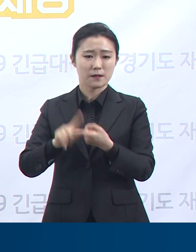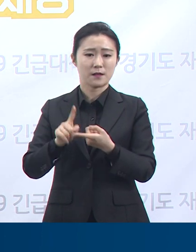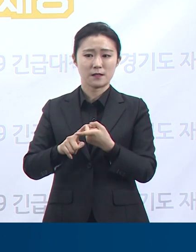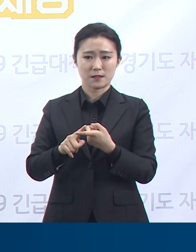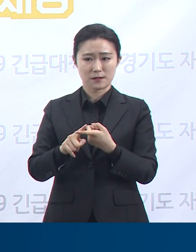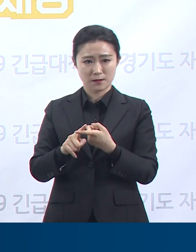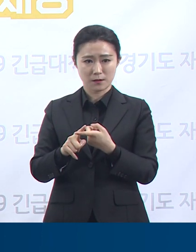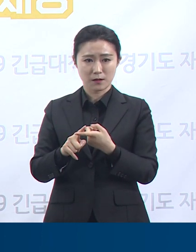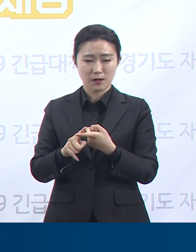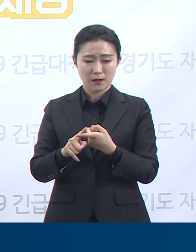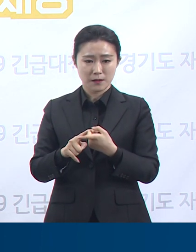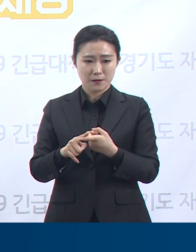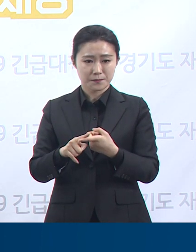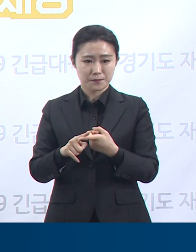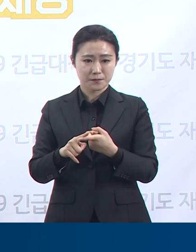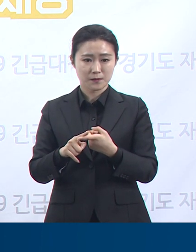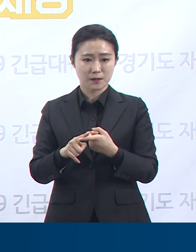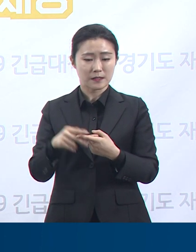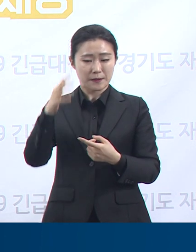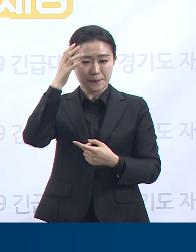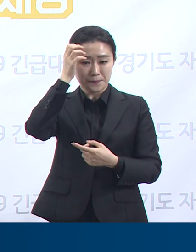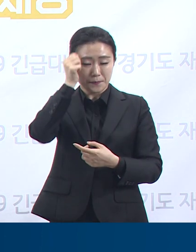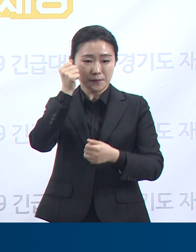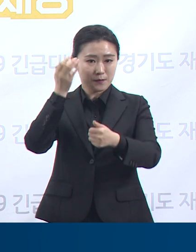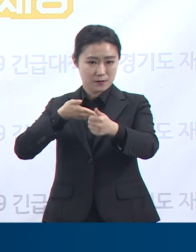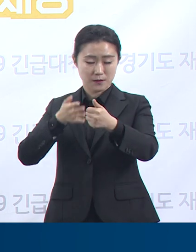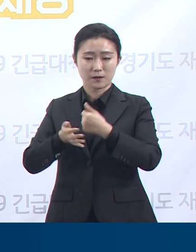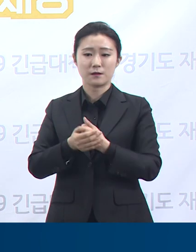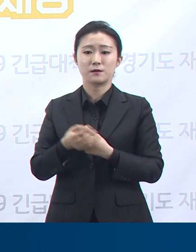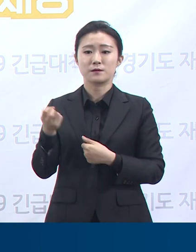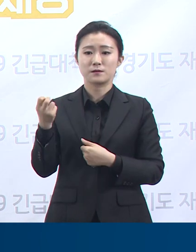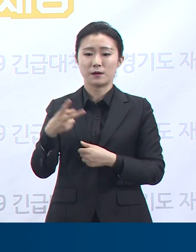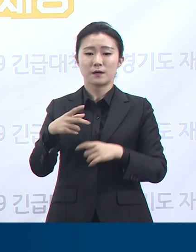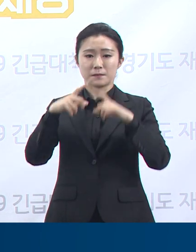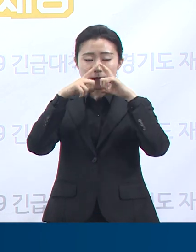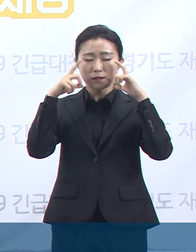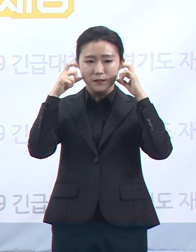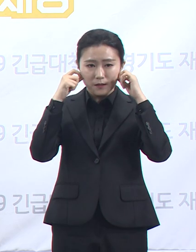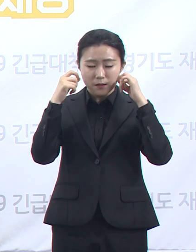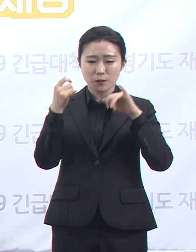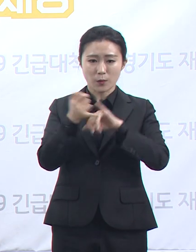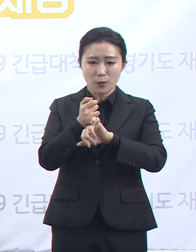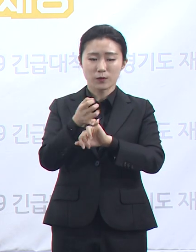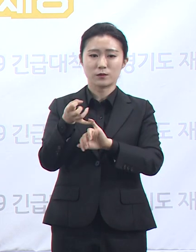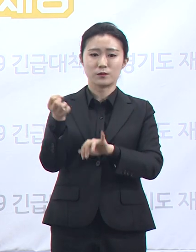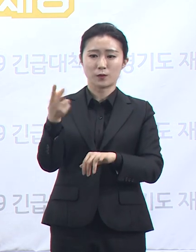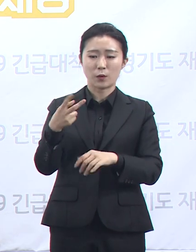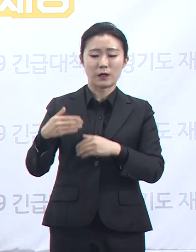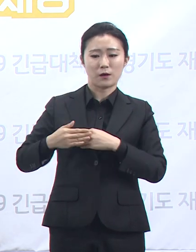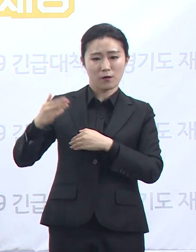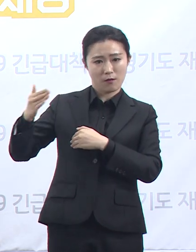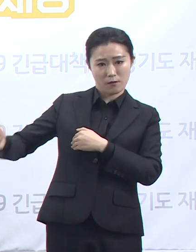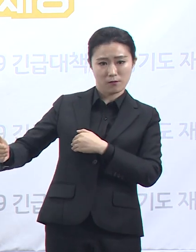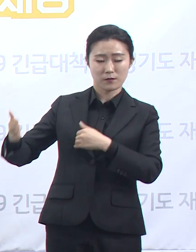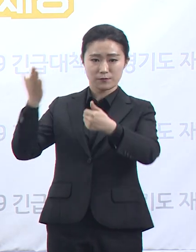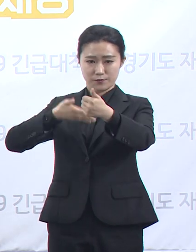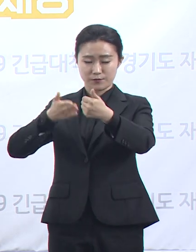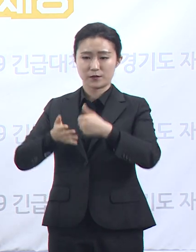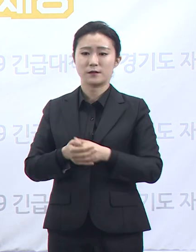지켜주시기 바라며 손 씻기, 마스크 착용, 거리 두기 등을 꾸준히 실천해 주실 것을 부탁드립니다. 감사합니다.